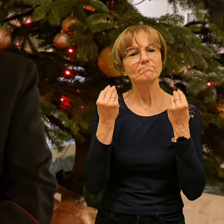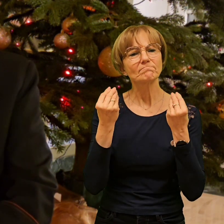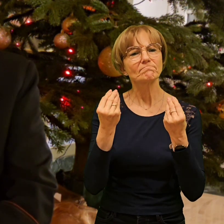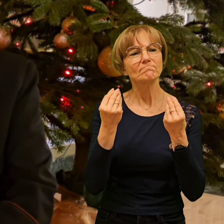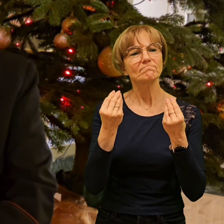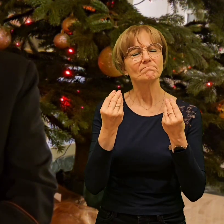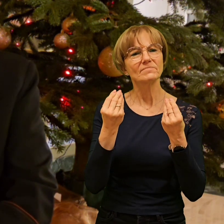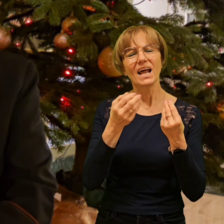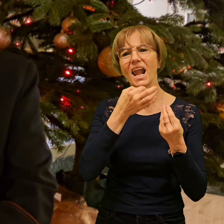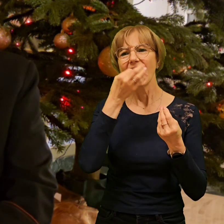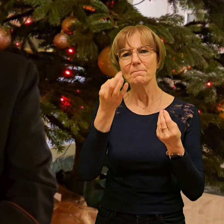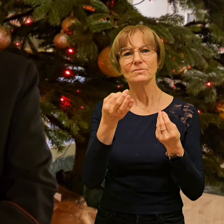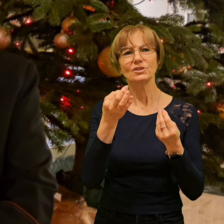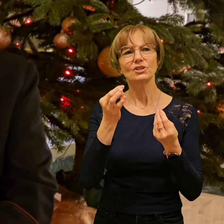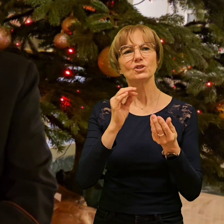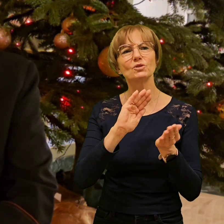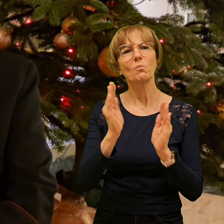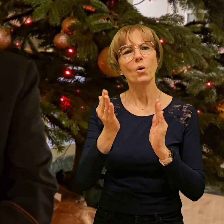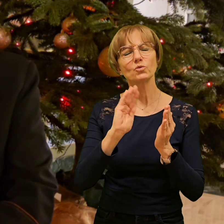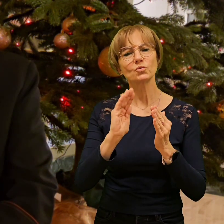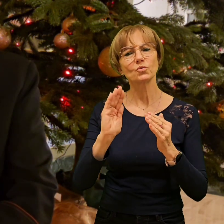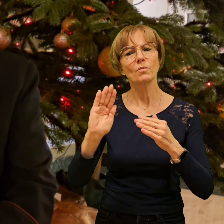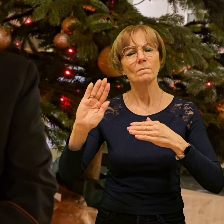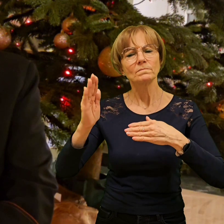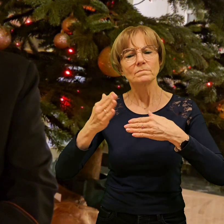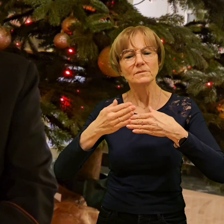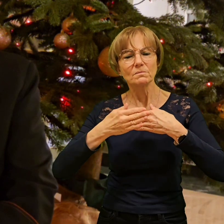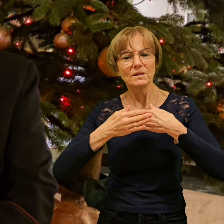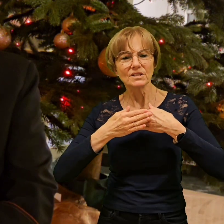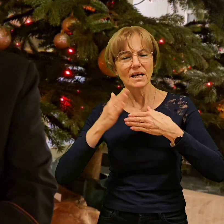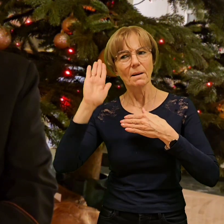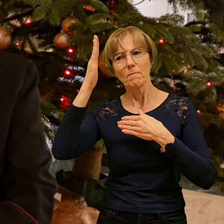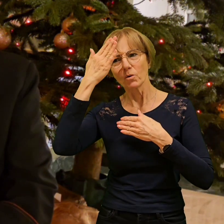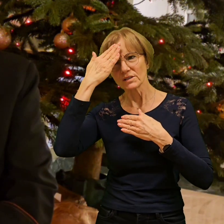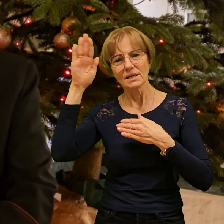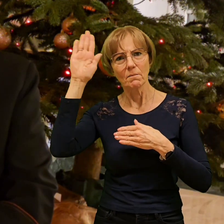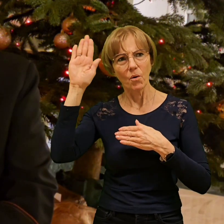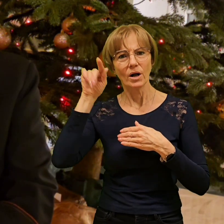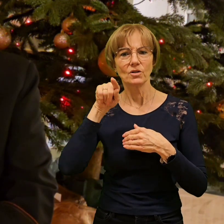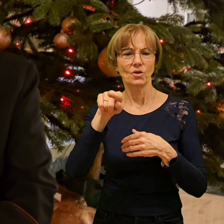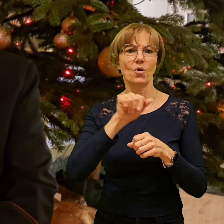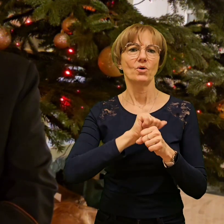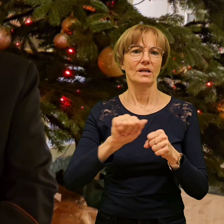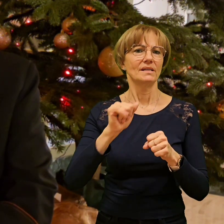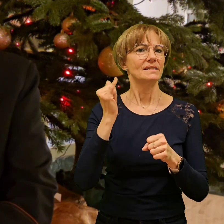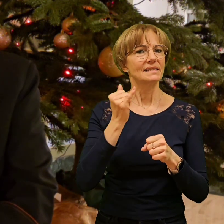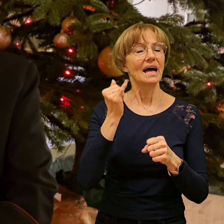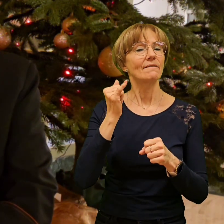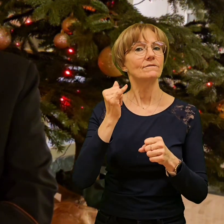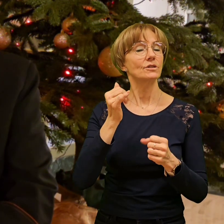poznania Pana Boga, to jest zawsze służba Bilii. Nie ma doskonalszej